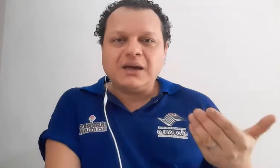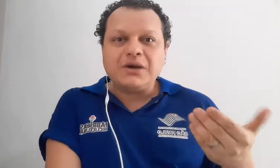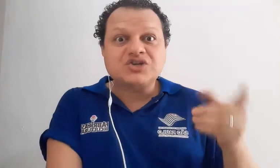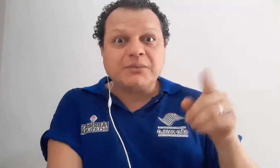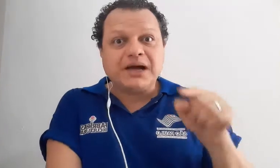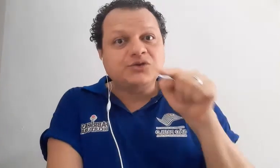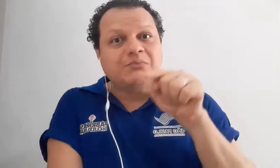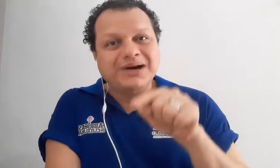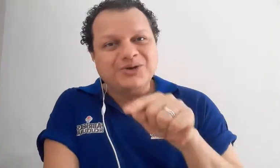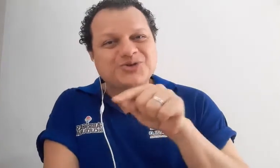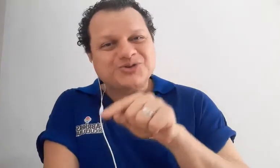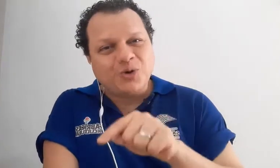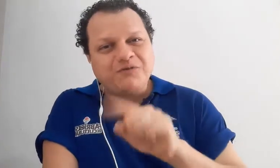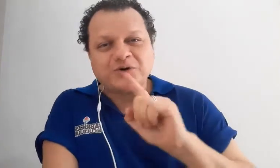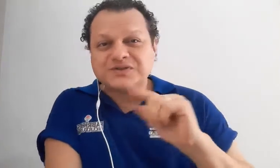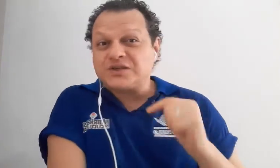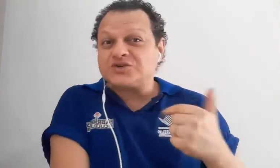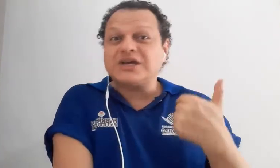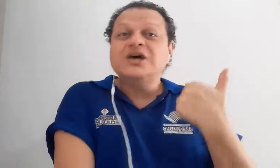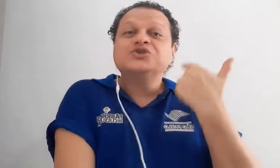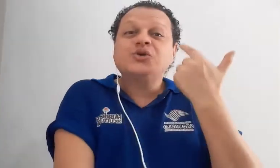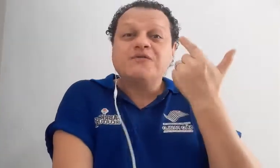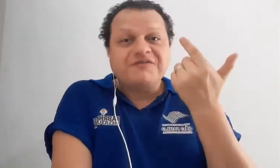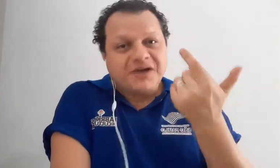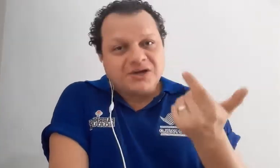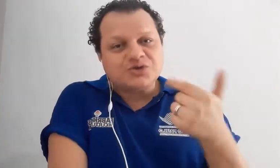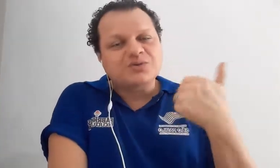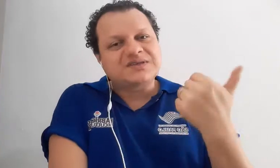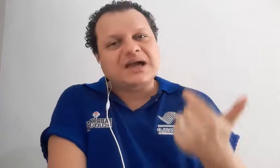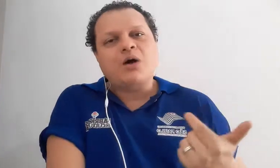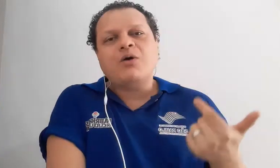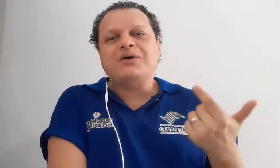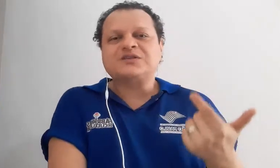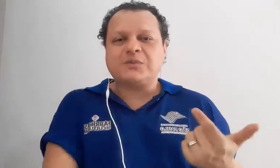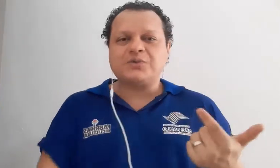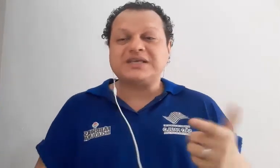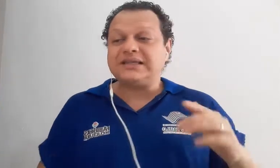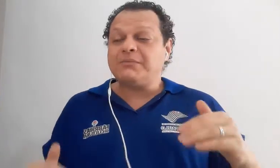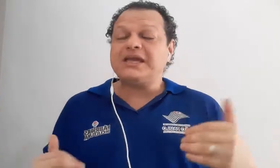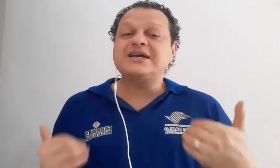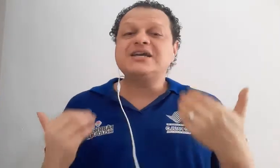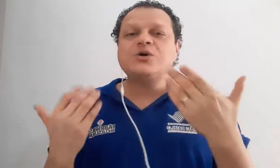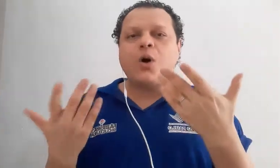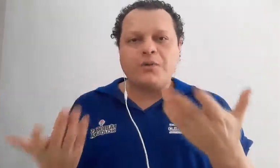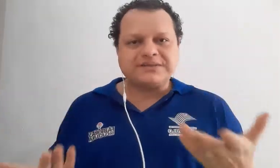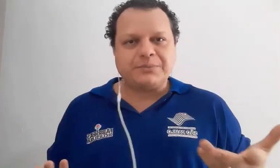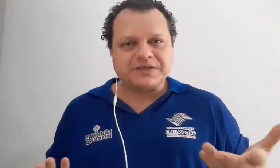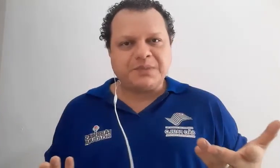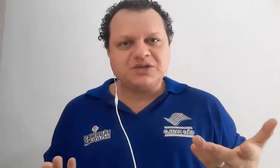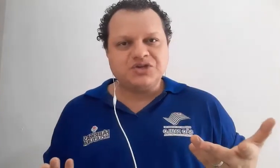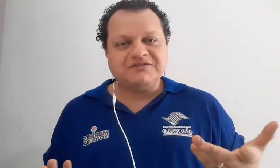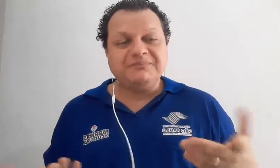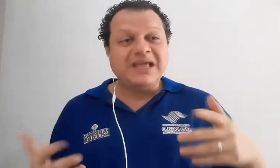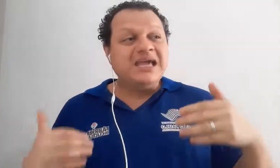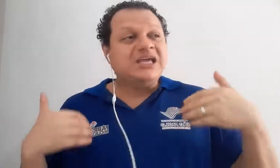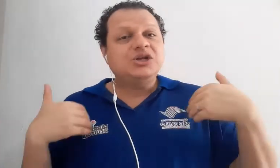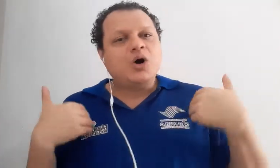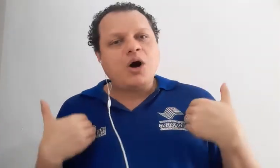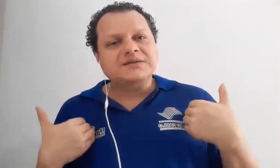chamado Manosolfa, ou seja, solfejo musical com as mãos. Ele também criou essa perspectiva que nós,